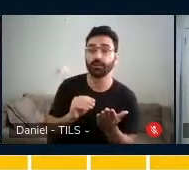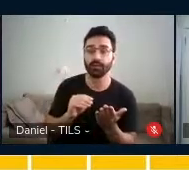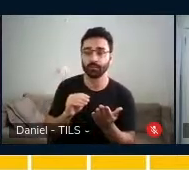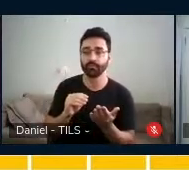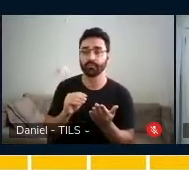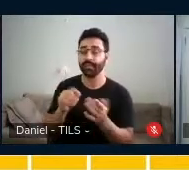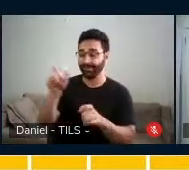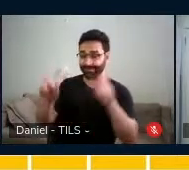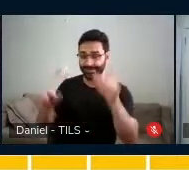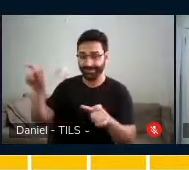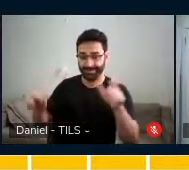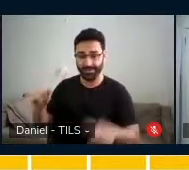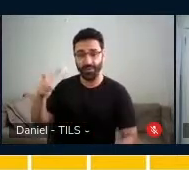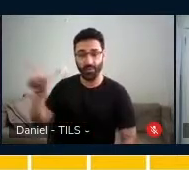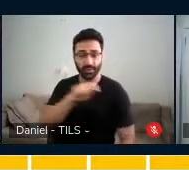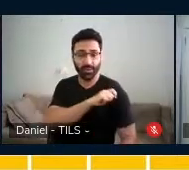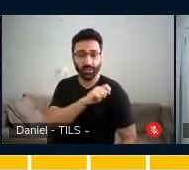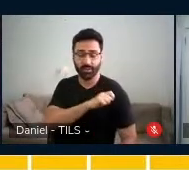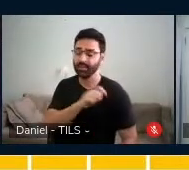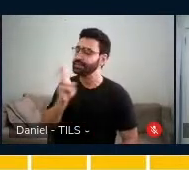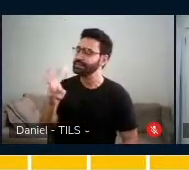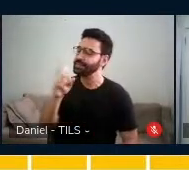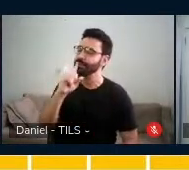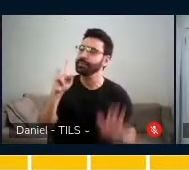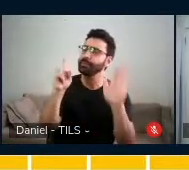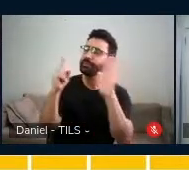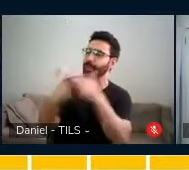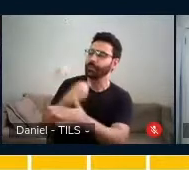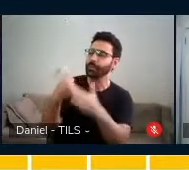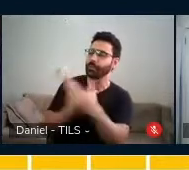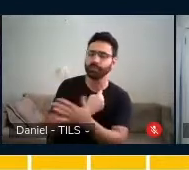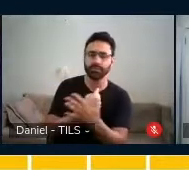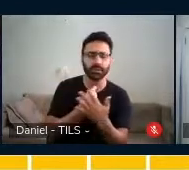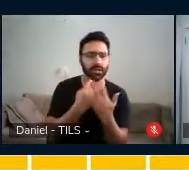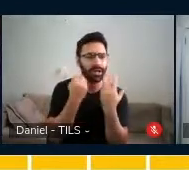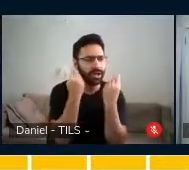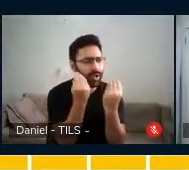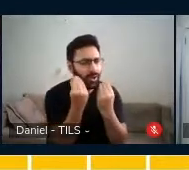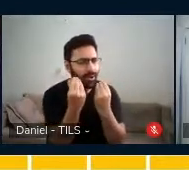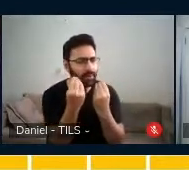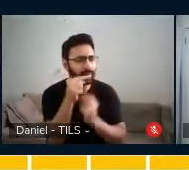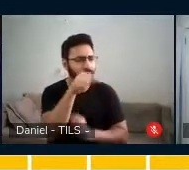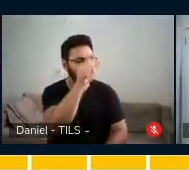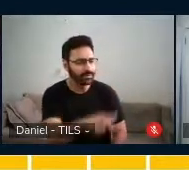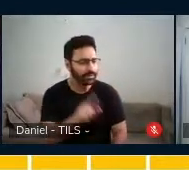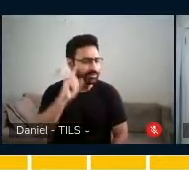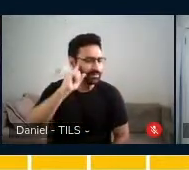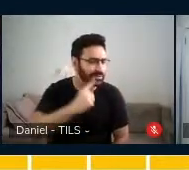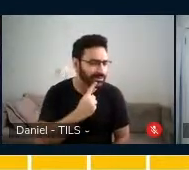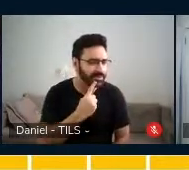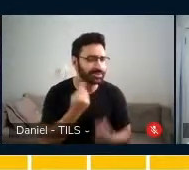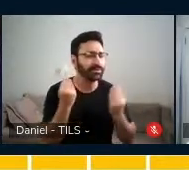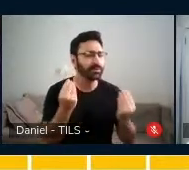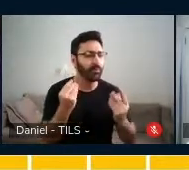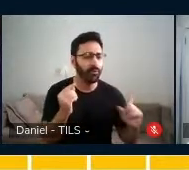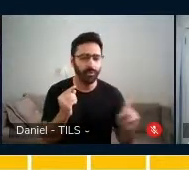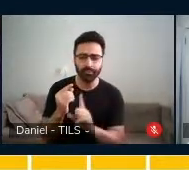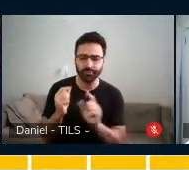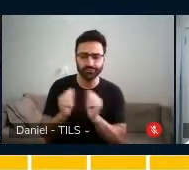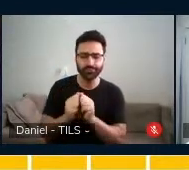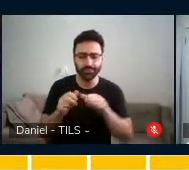engraçado porque os colegas sempre perguntam, professora, mas como? Ela é surda, como ela está aqui com a gente